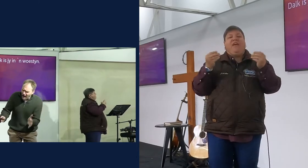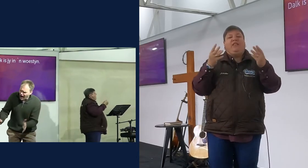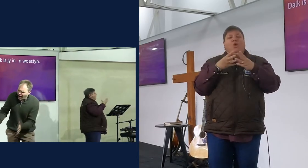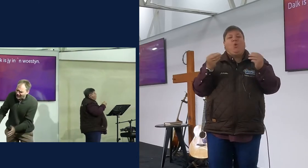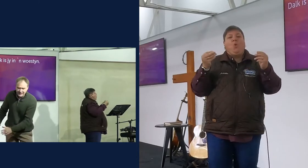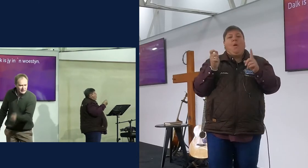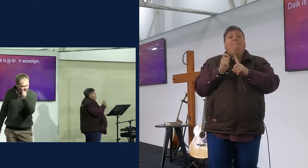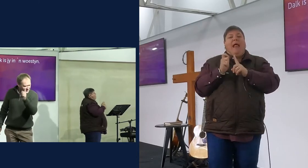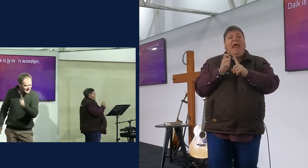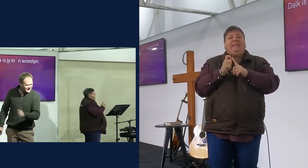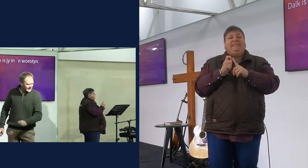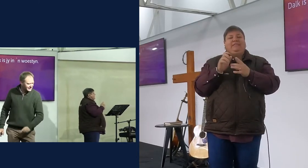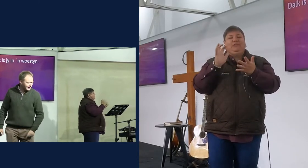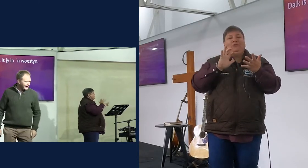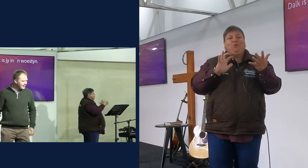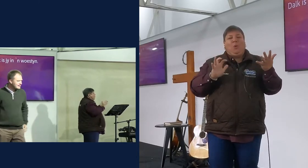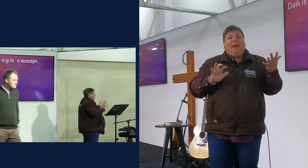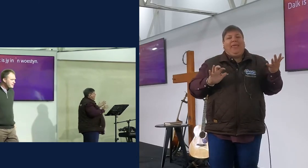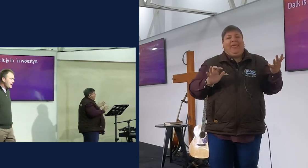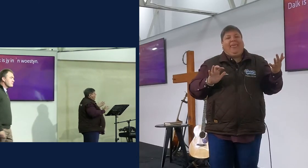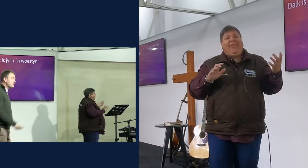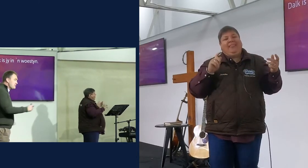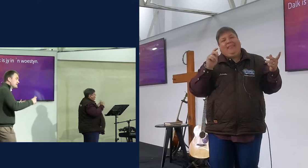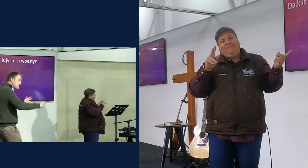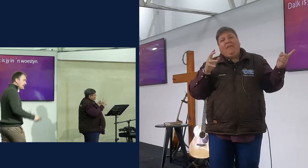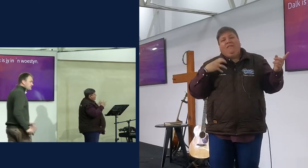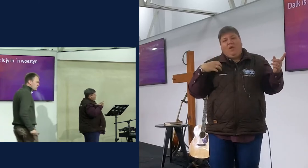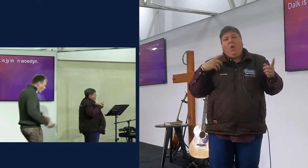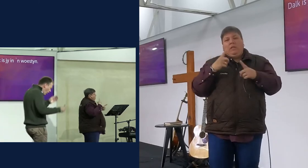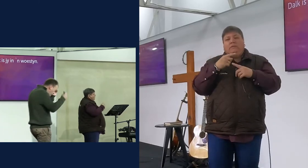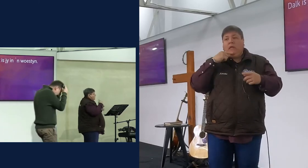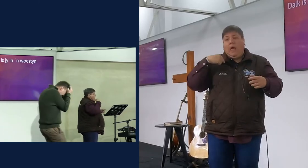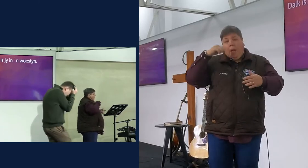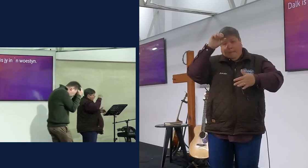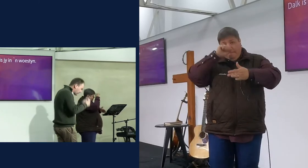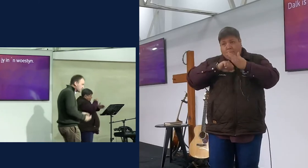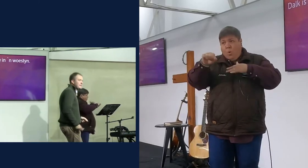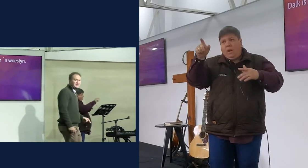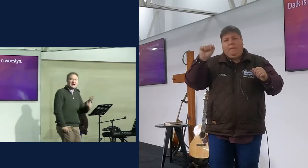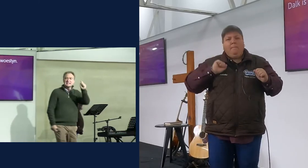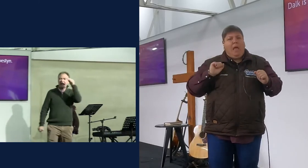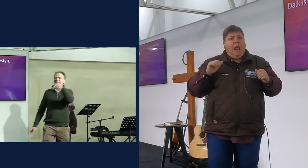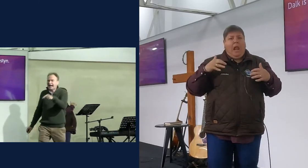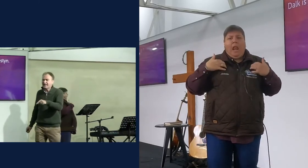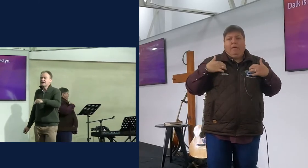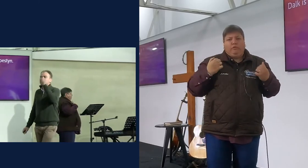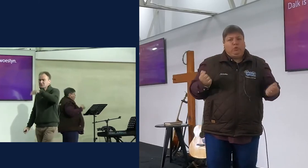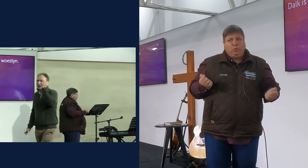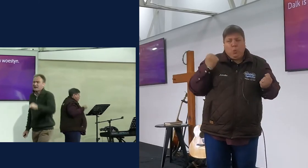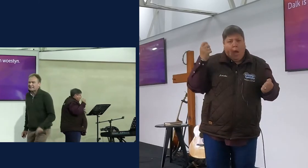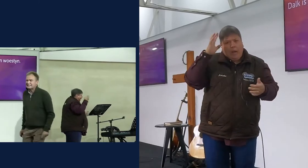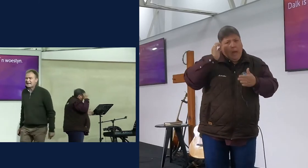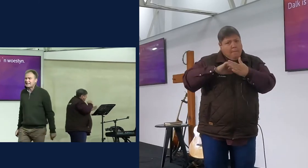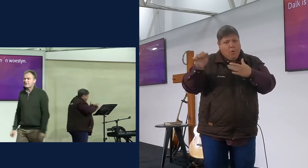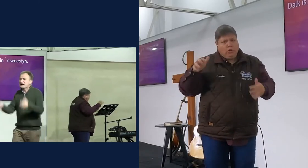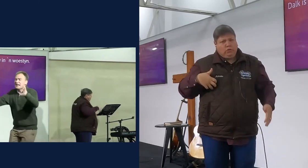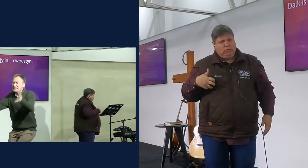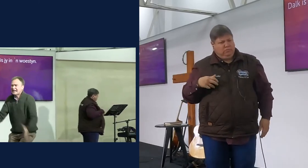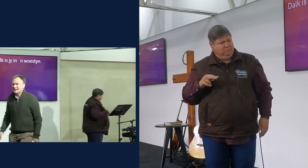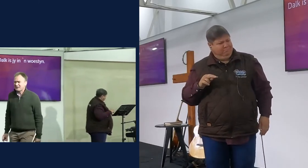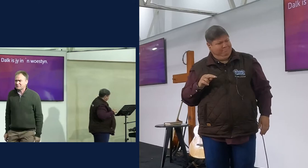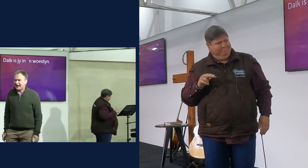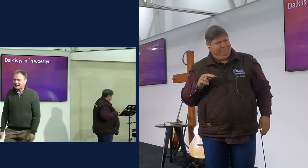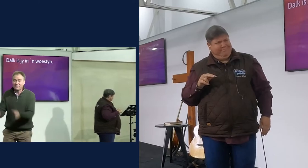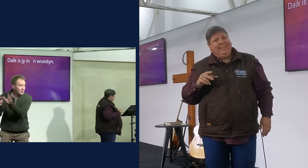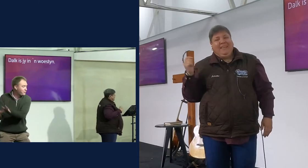zwaar krij, ondou jylle dit, en op die tijd mense leef, so, my leven is so verskrikkelijk, weet jy, as ek en jy, met so mentaliteit lewe, kan